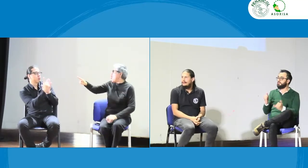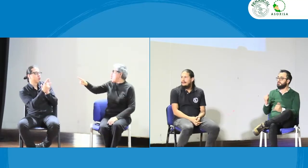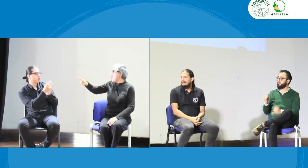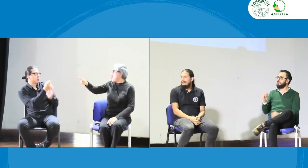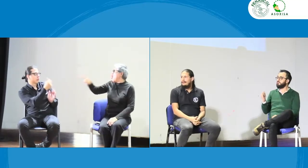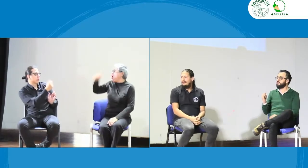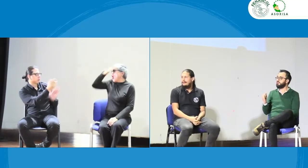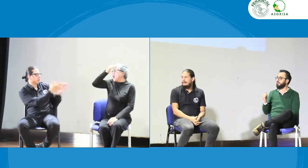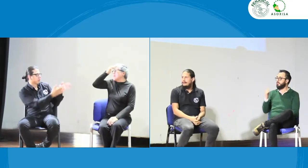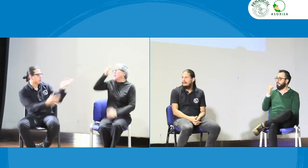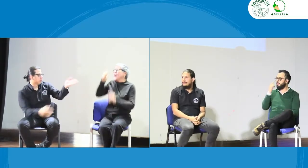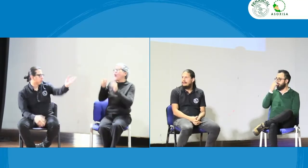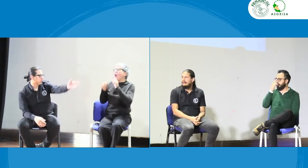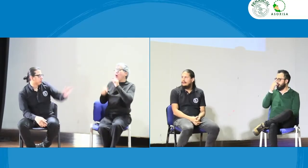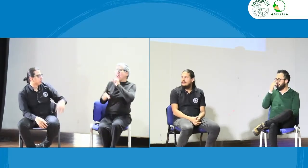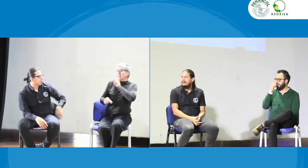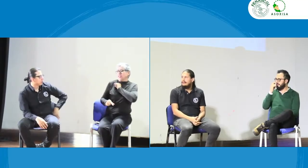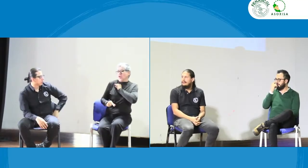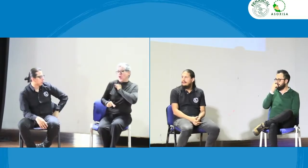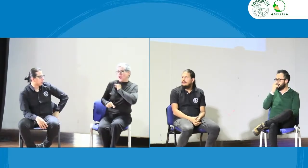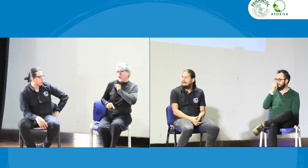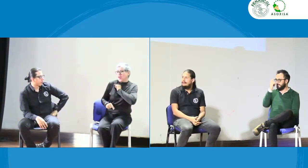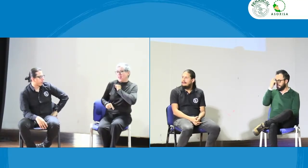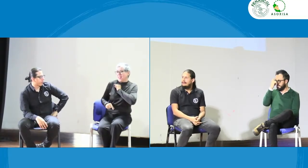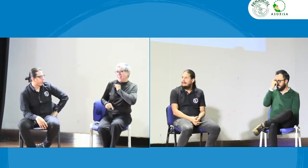ser un poco más concisos se me olvidaba el INSOR